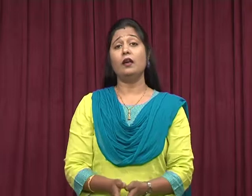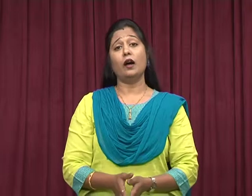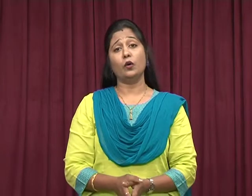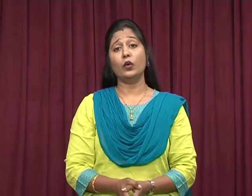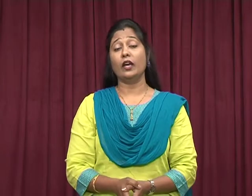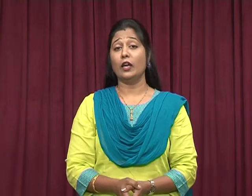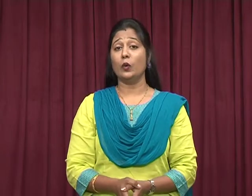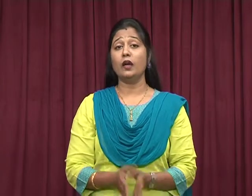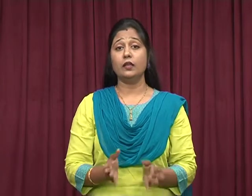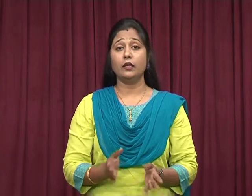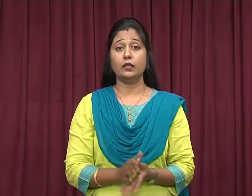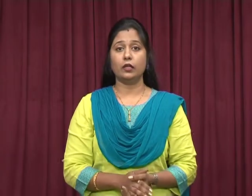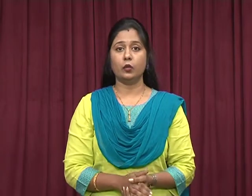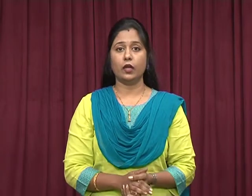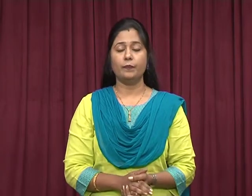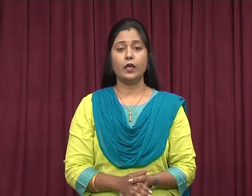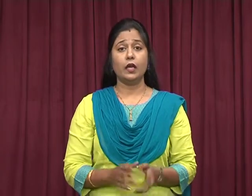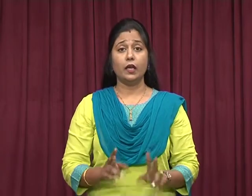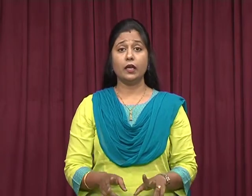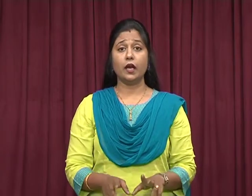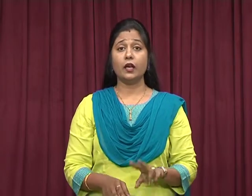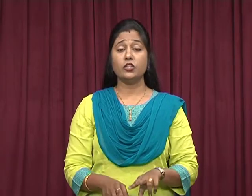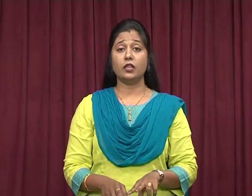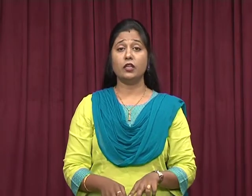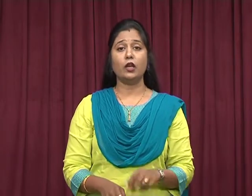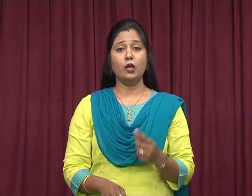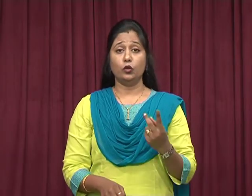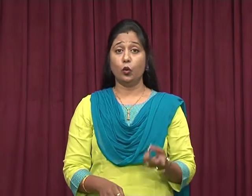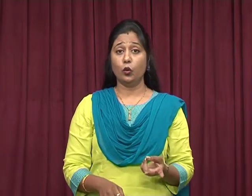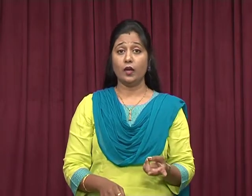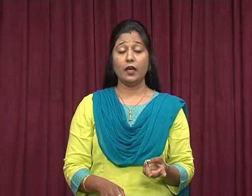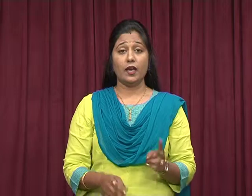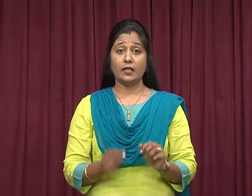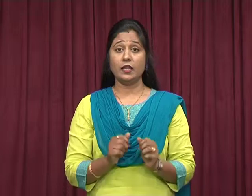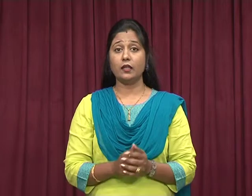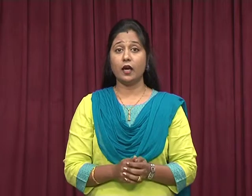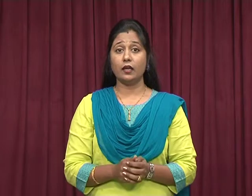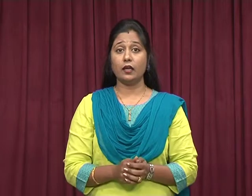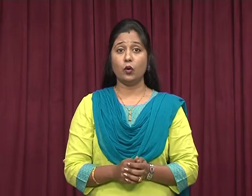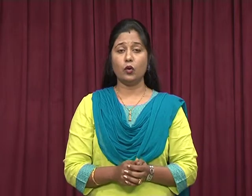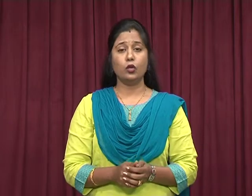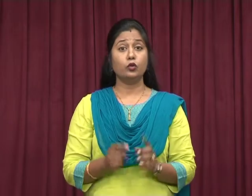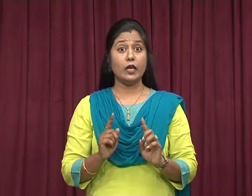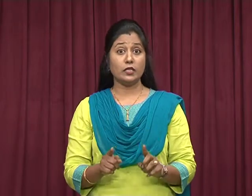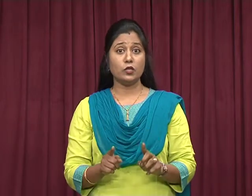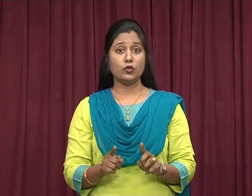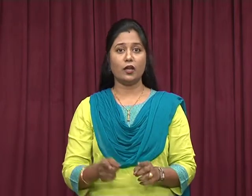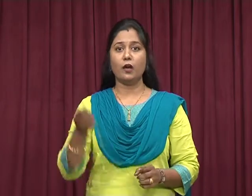अंगों के कार्यों का नियंत्रण होता ह लेकिन अगर शरीर के दोनों अंग एक साथ कारे कर रहे हो तो इसकी सुचना